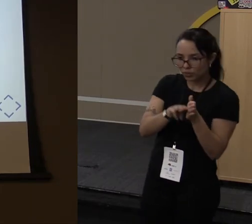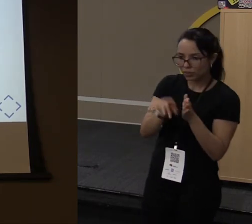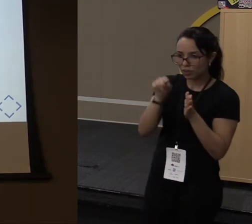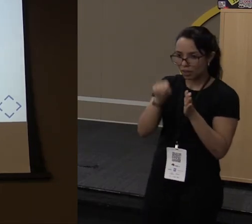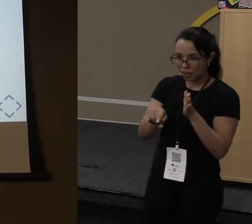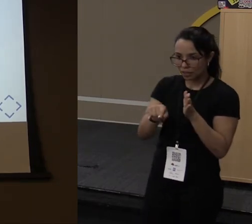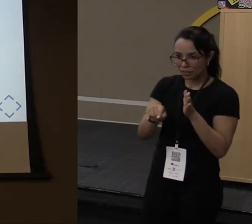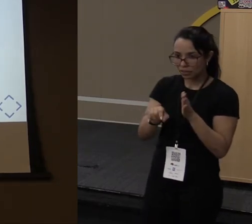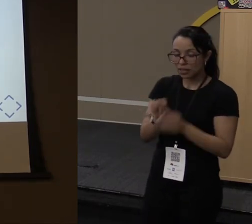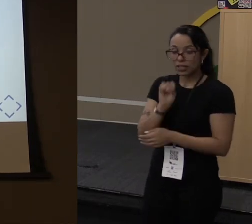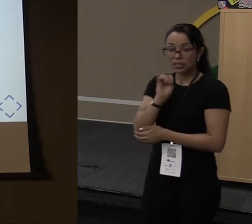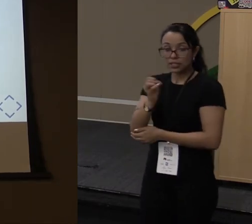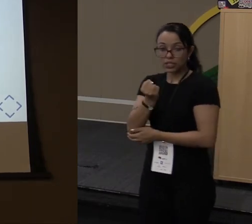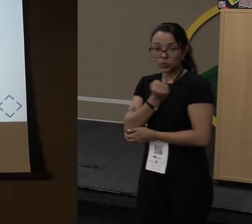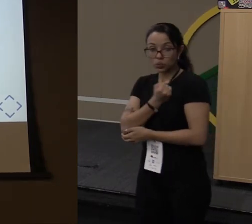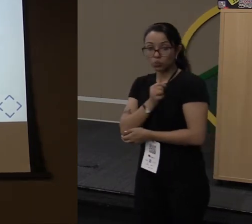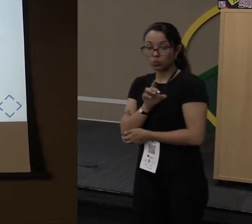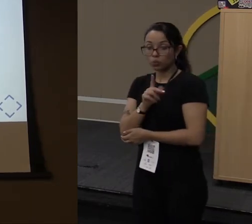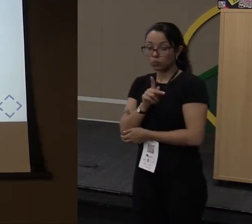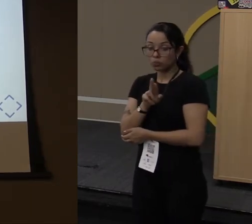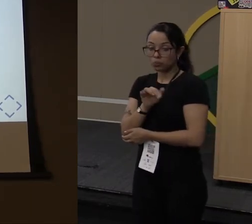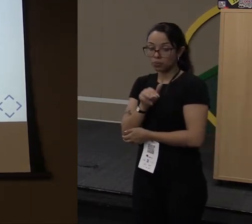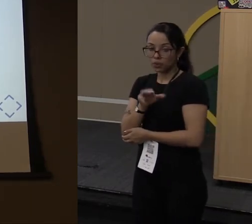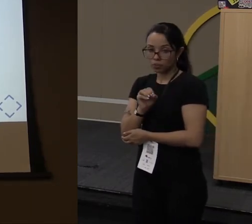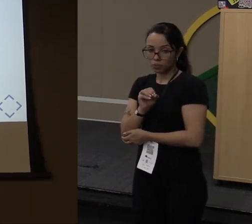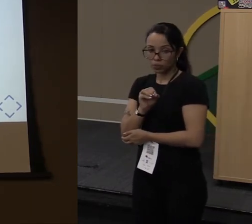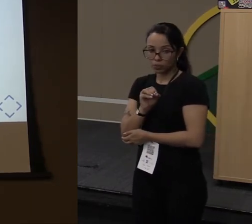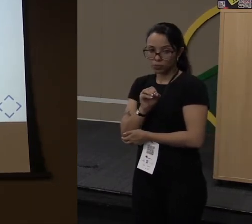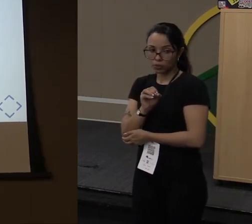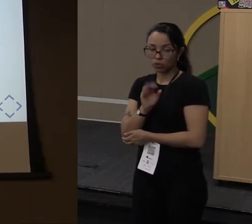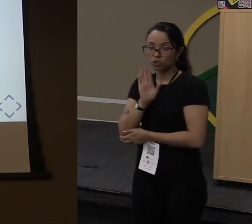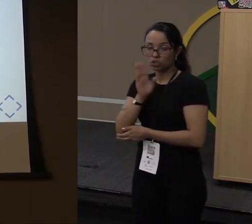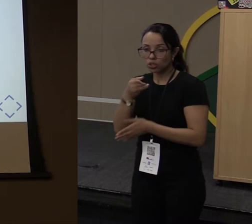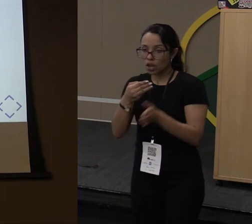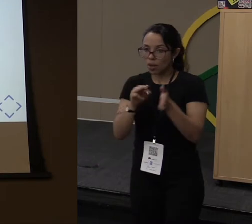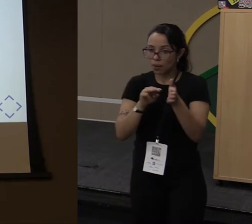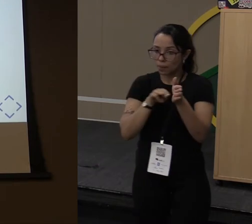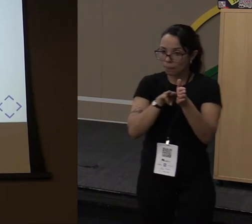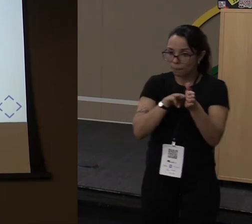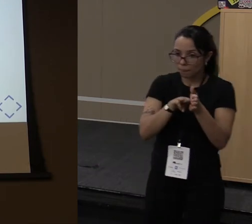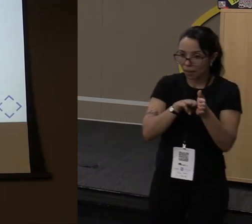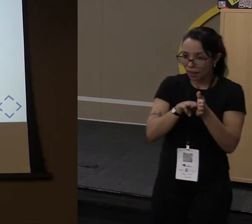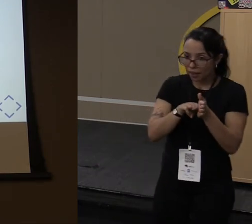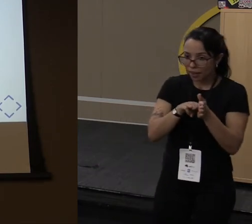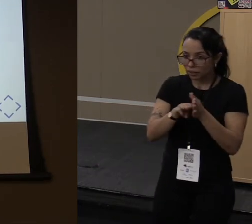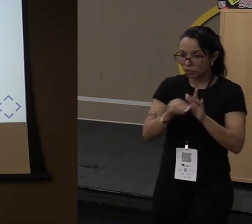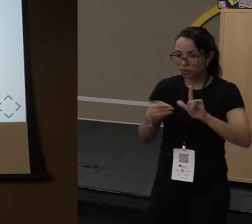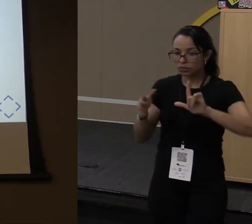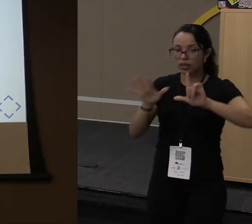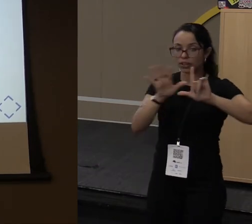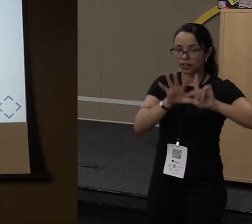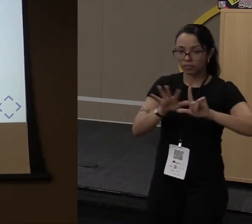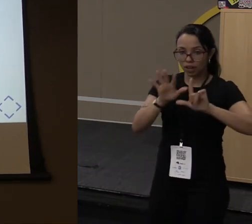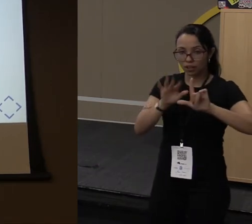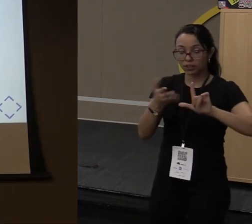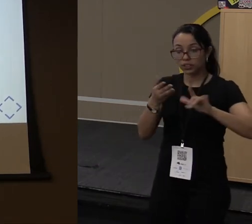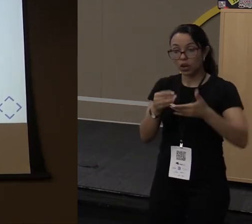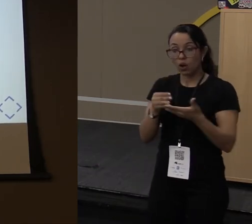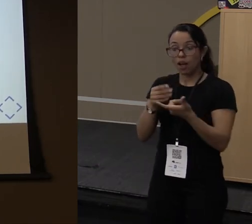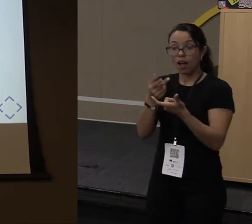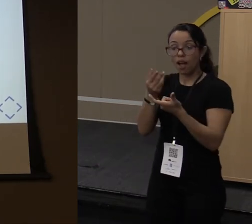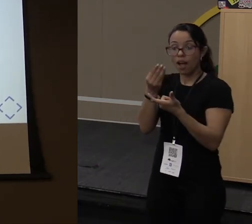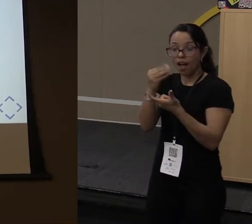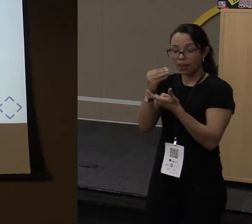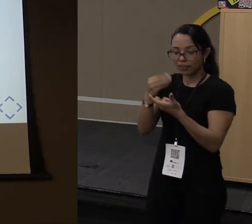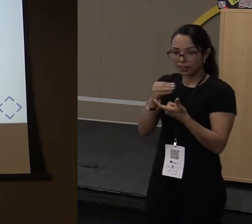um número primo. Eu já estou usando aquele método default lá da interface. Então, eu estou usando a própria variável para verificar se um